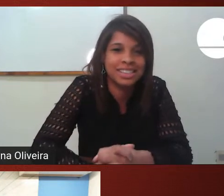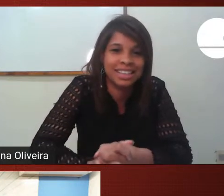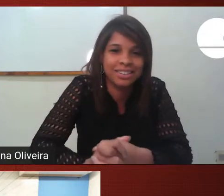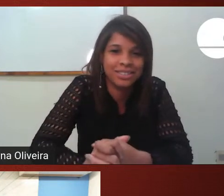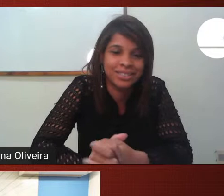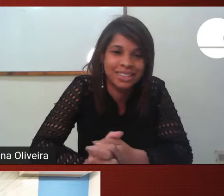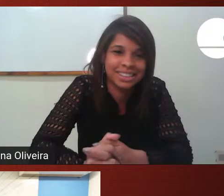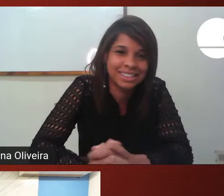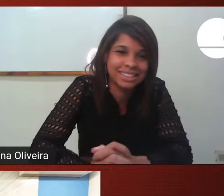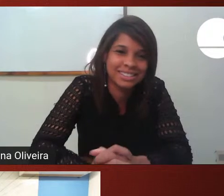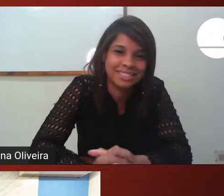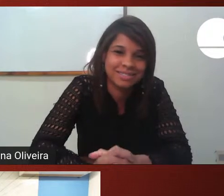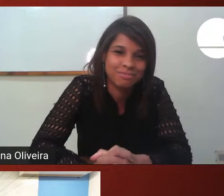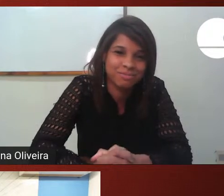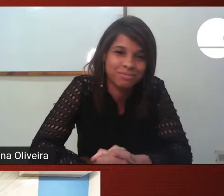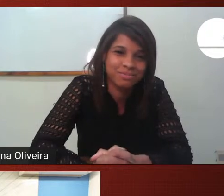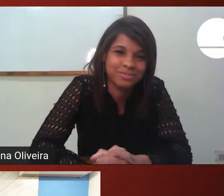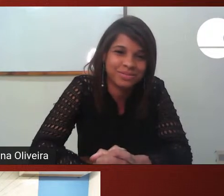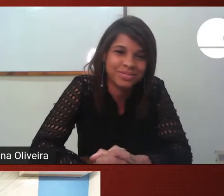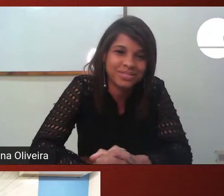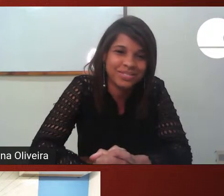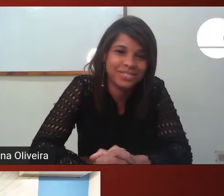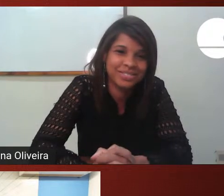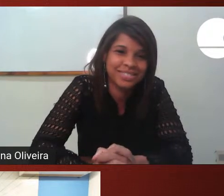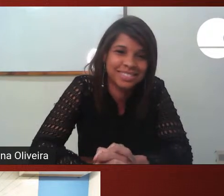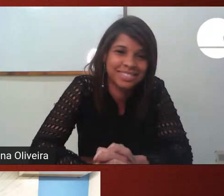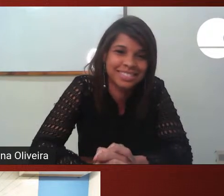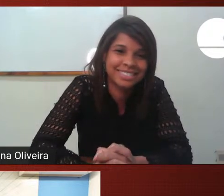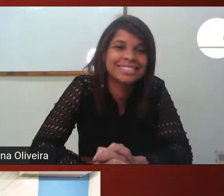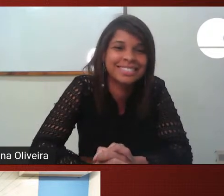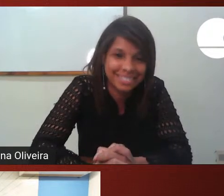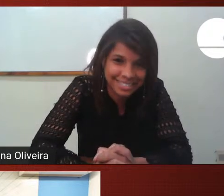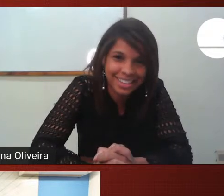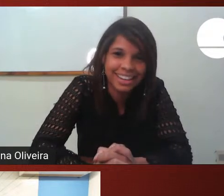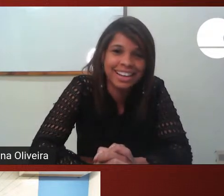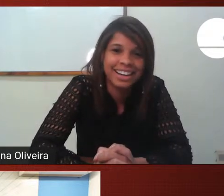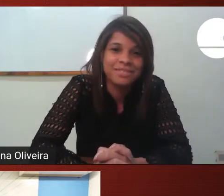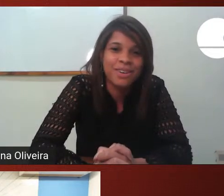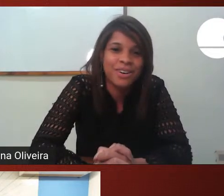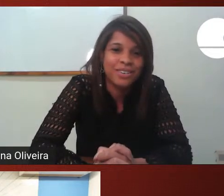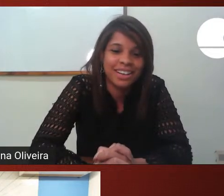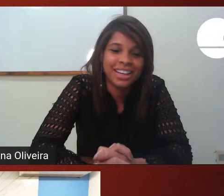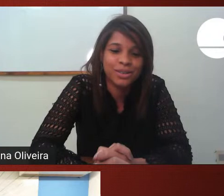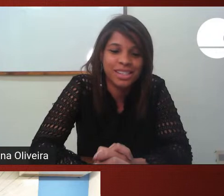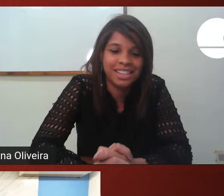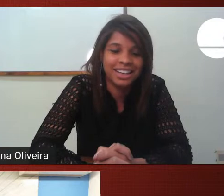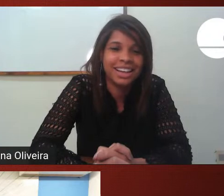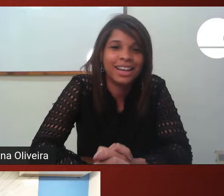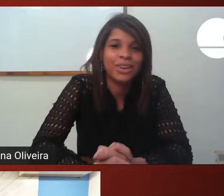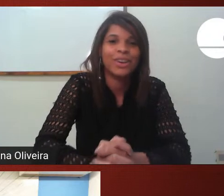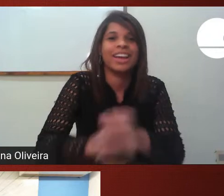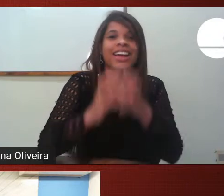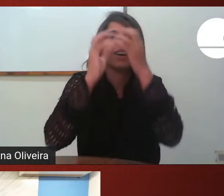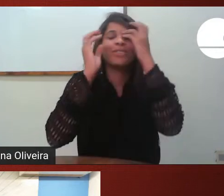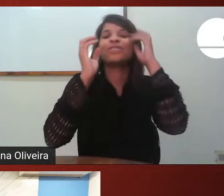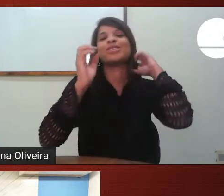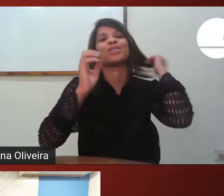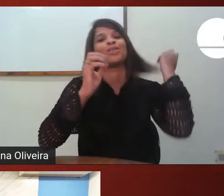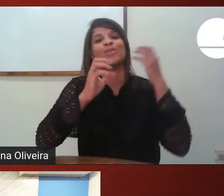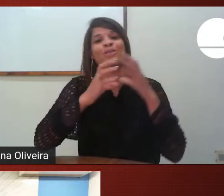a gente teve hoje eu te agradeço pelo convite bom Ilse eu estou